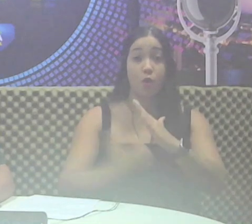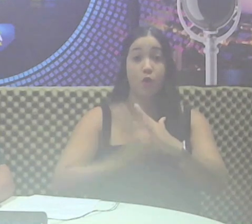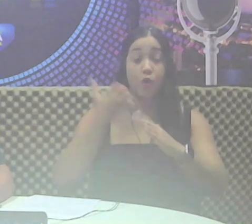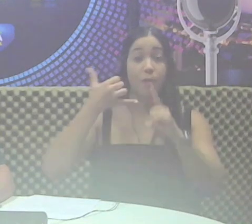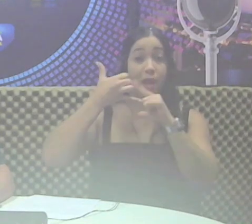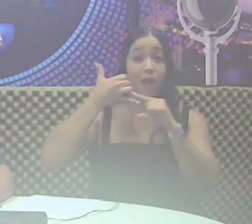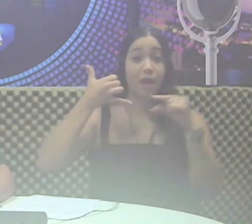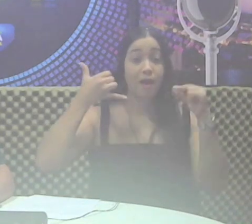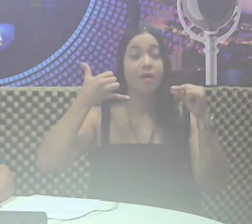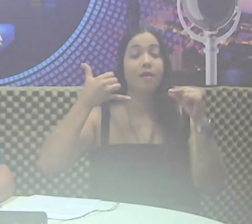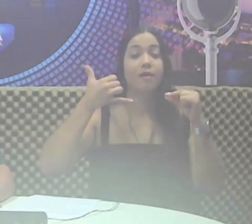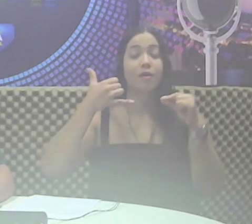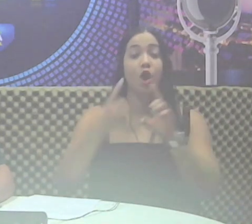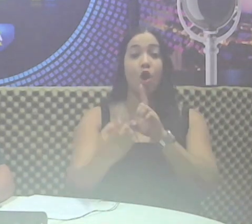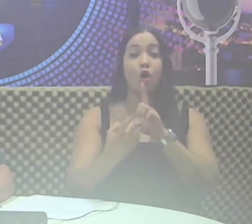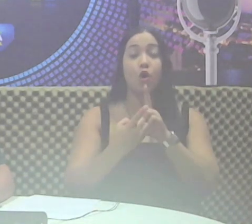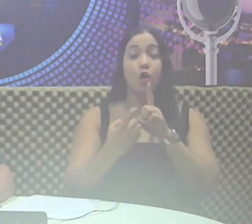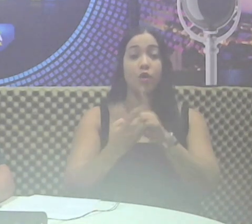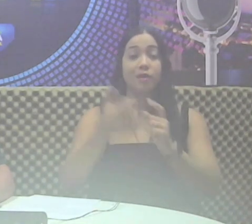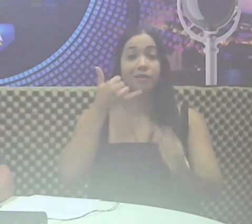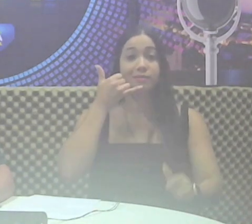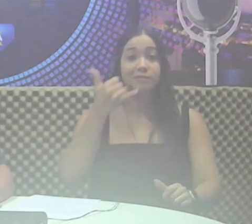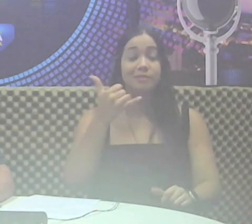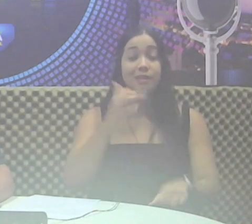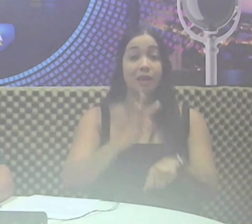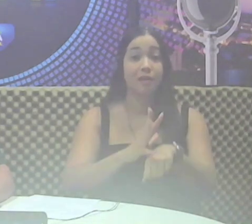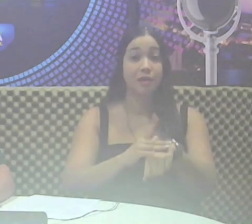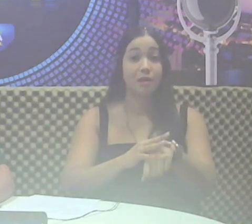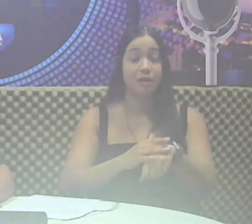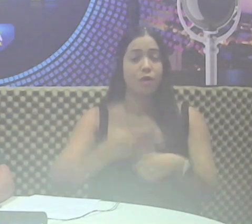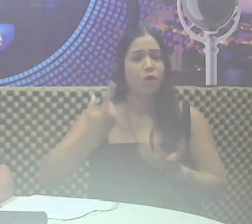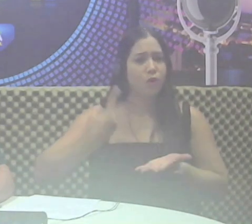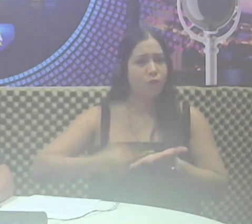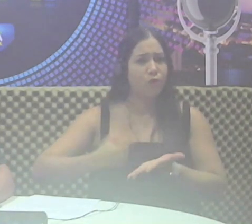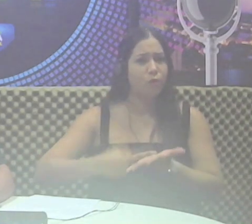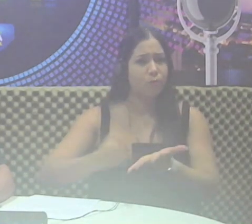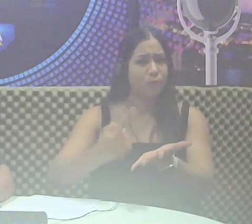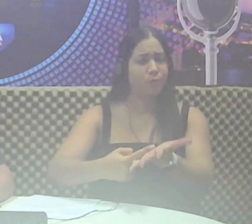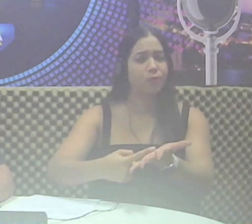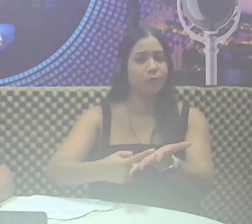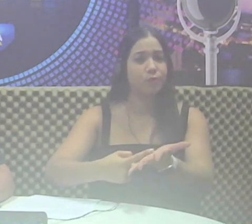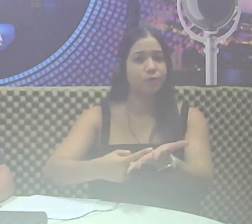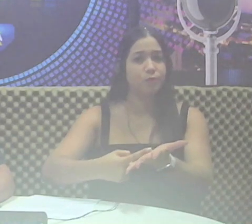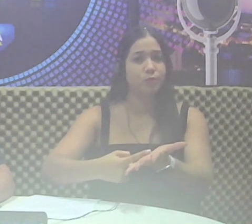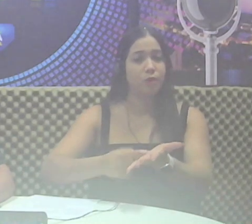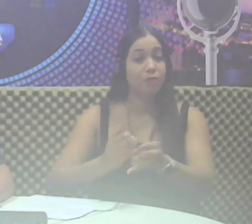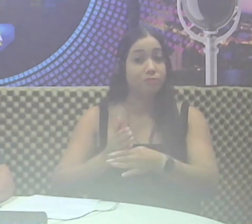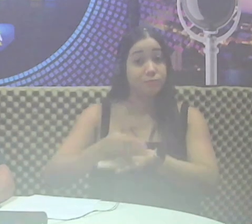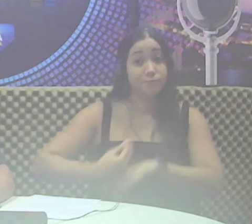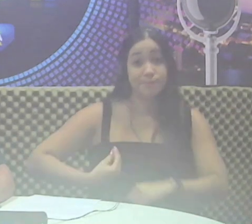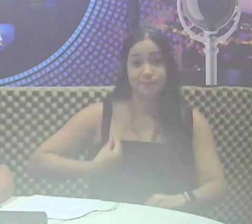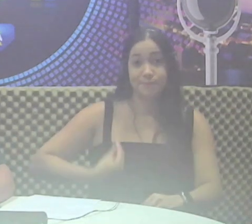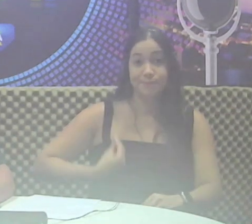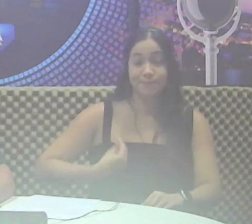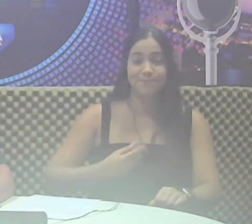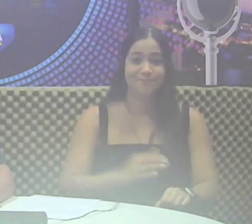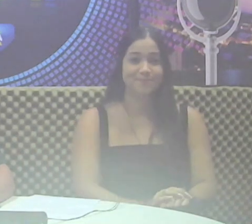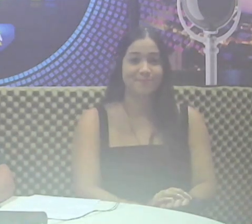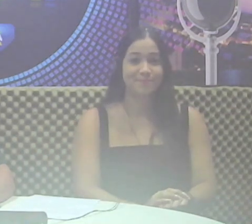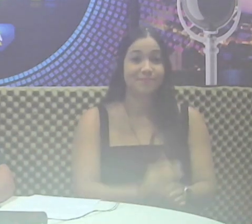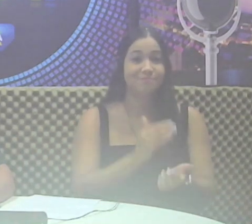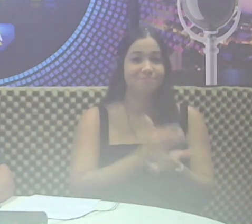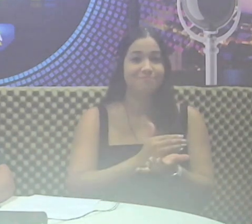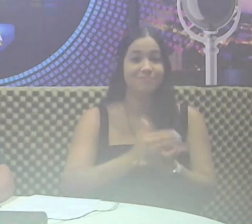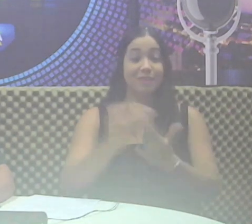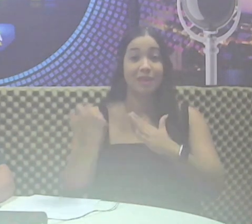center para entrar em contato com os pacientes e confirmar a marcação e o comparecimento. Inicialmente, a